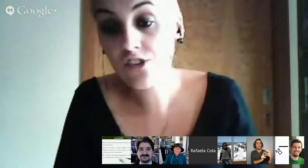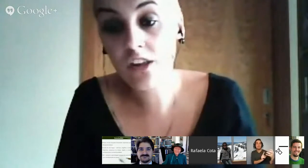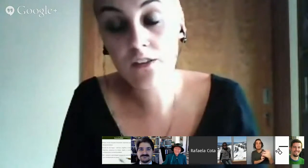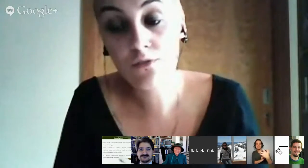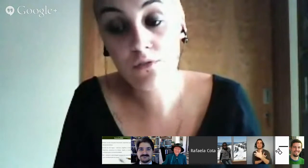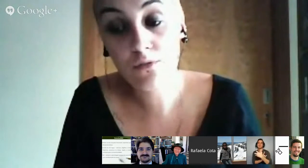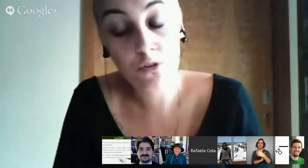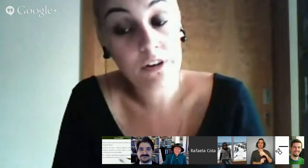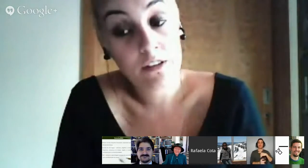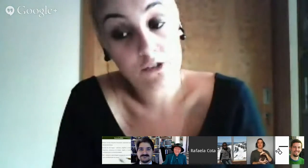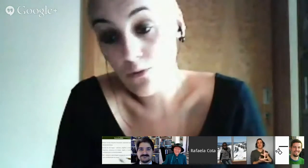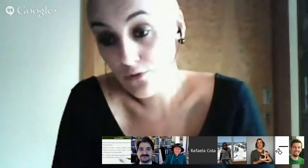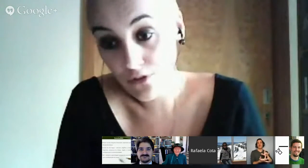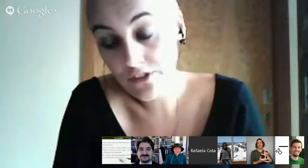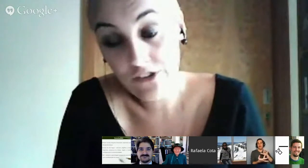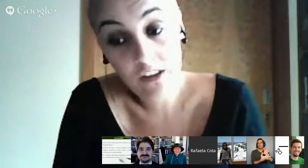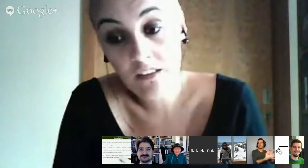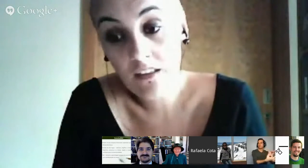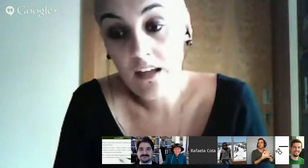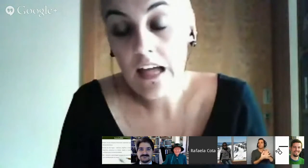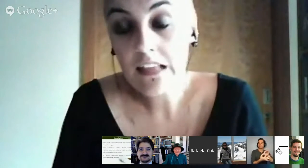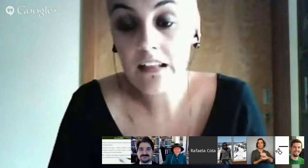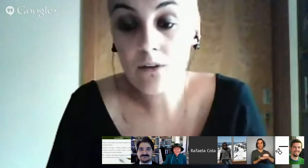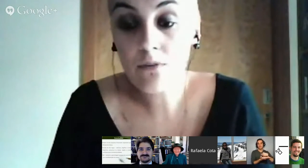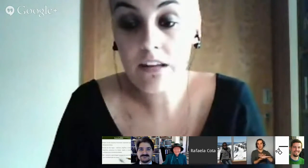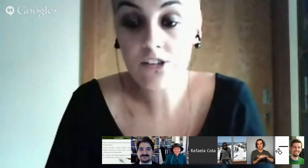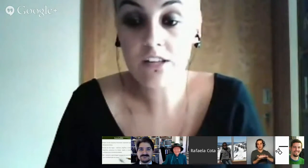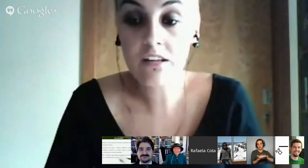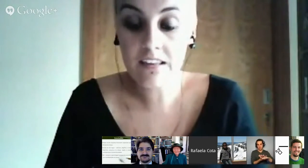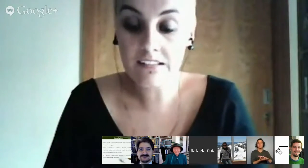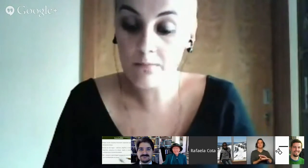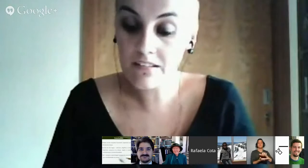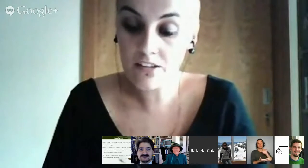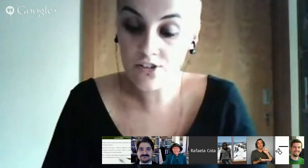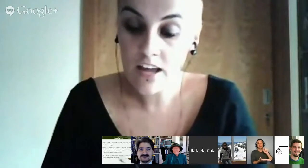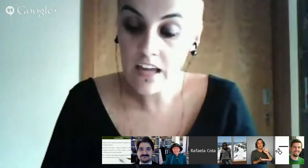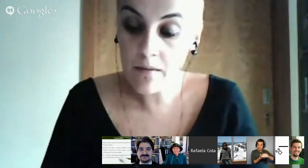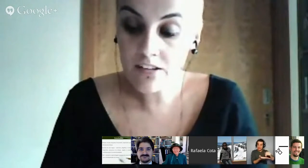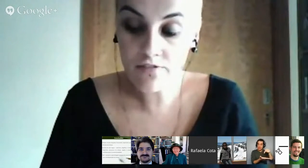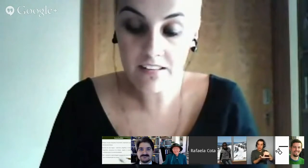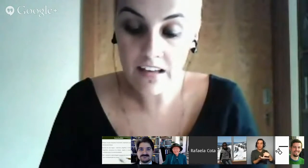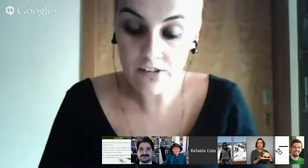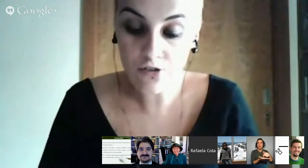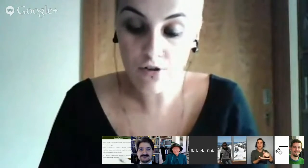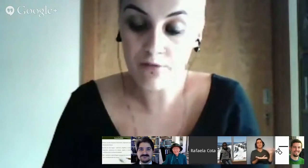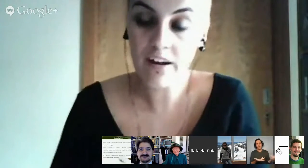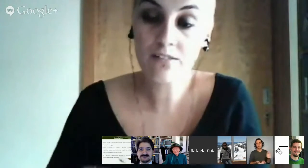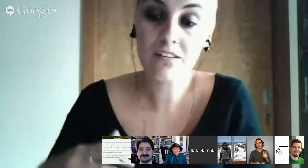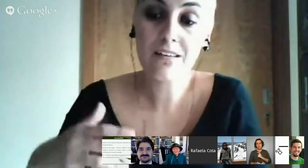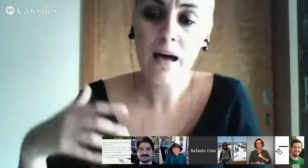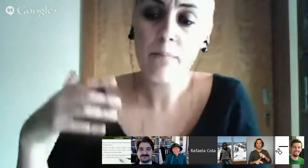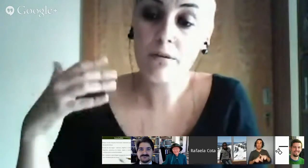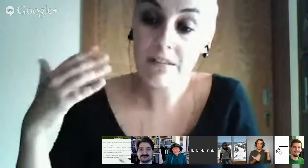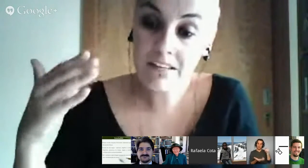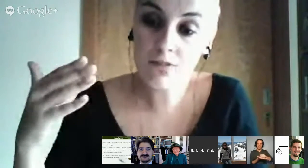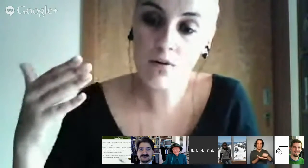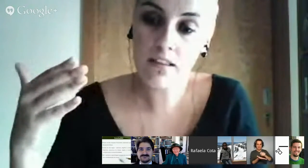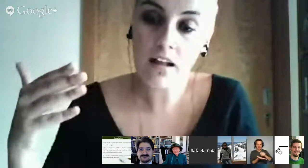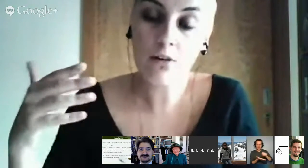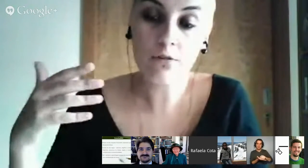disse a escrita de outra das conclusões a escrita da língua traz imensas imensas vantagens como o facto de permitir guardá-la